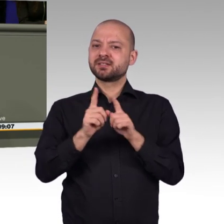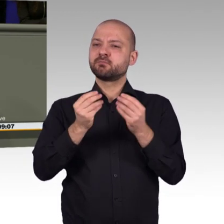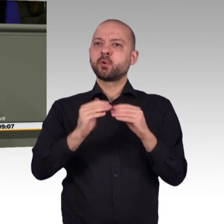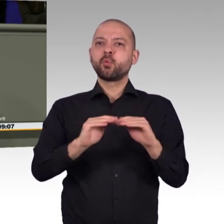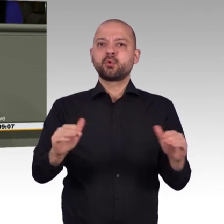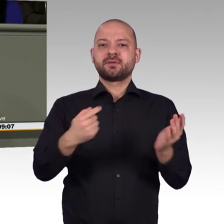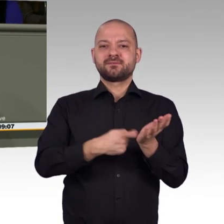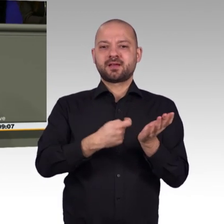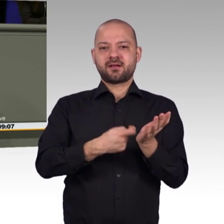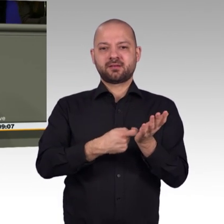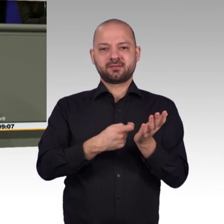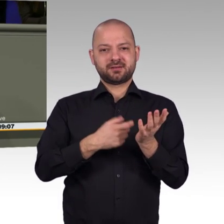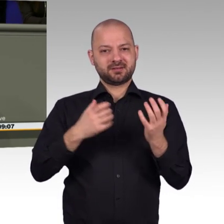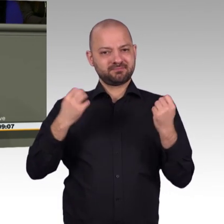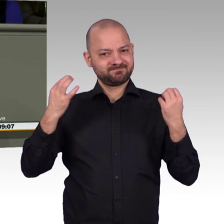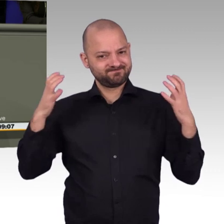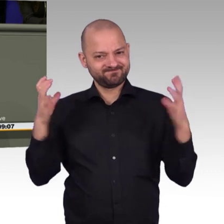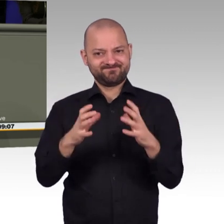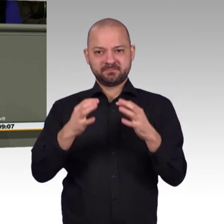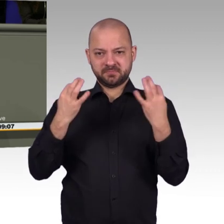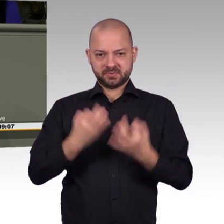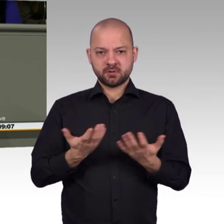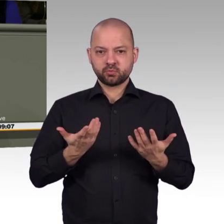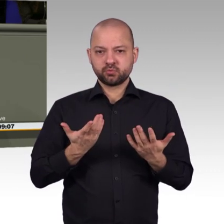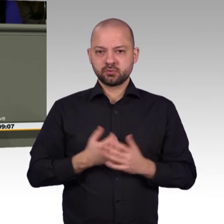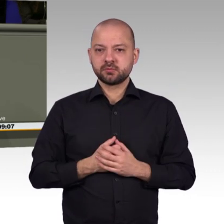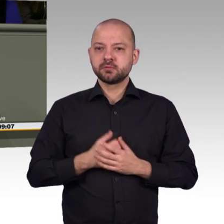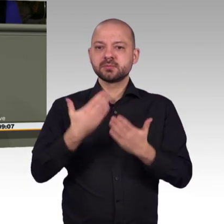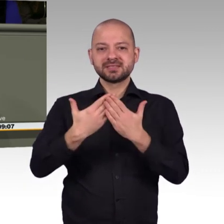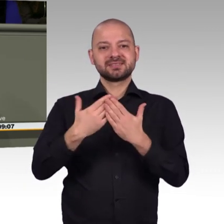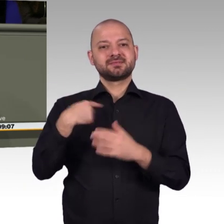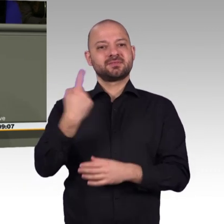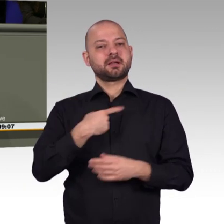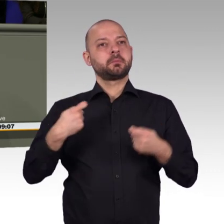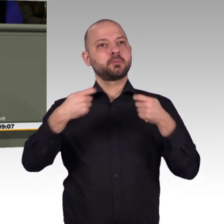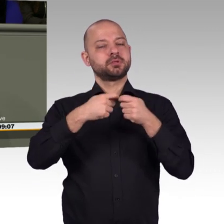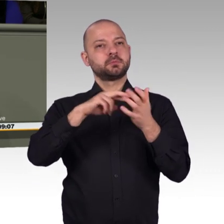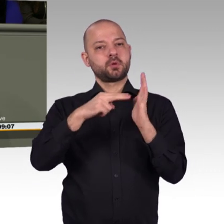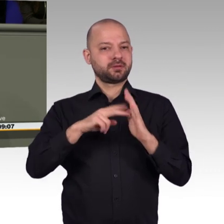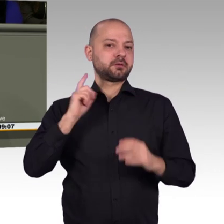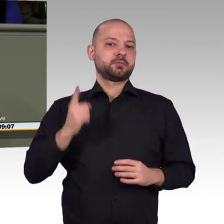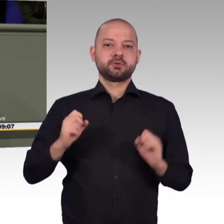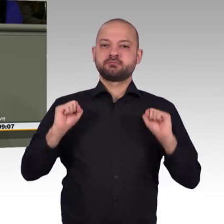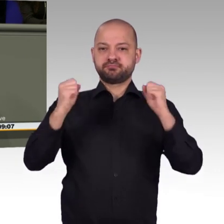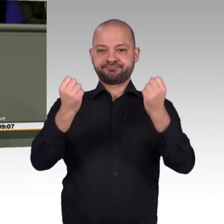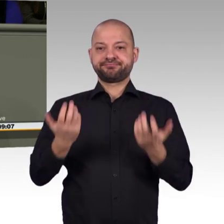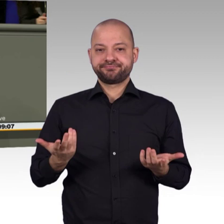Aber es geht auch um das Thema Innovation und digitale Transformation. Auch hier haben wir ganz klare Ziele, besonders im Bereich der künstlichen